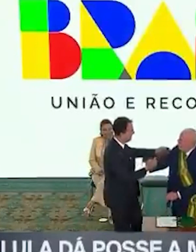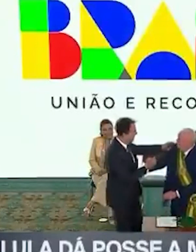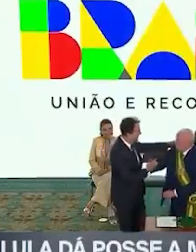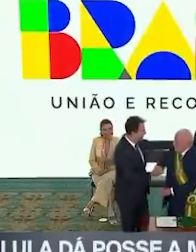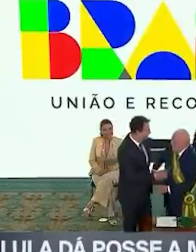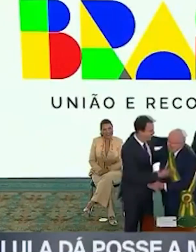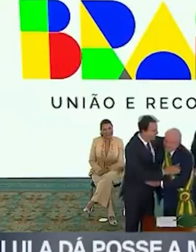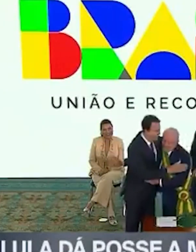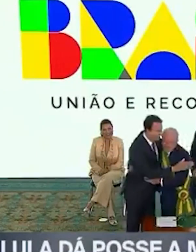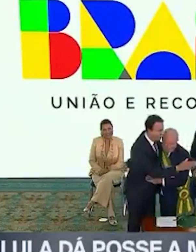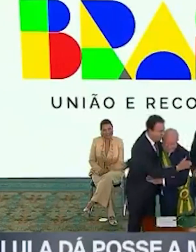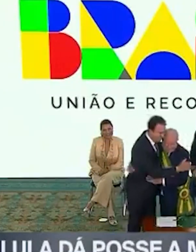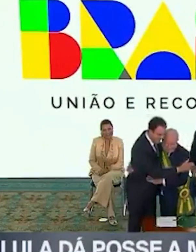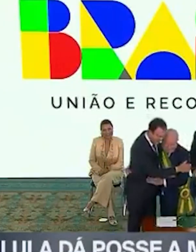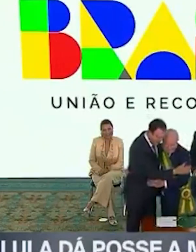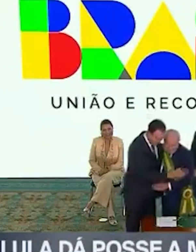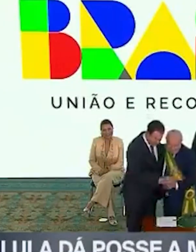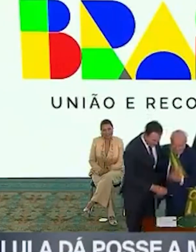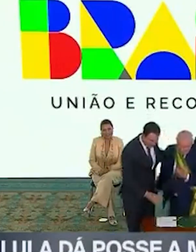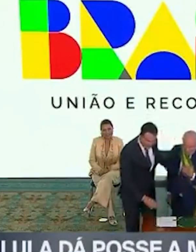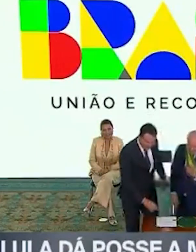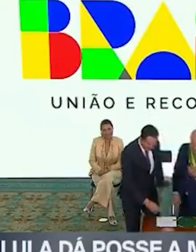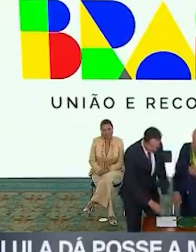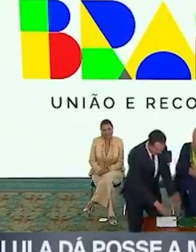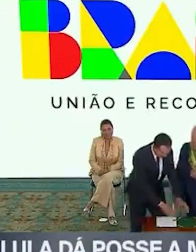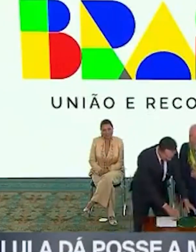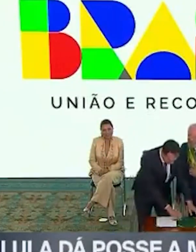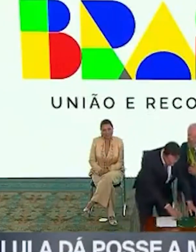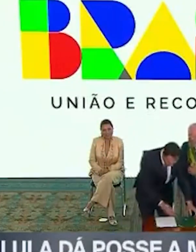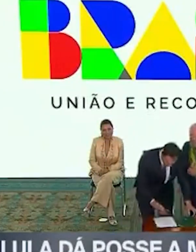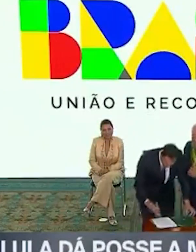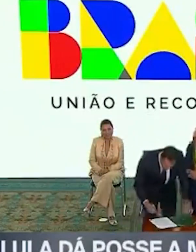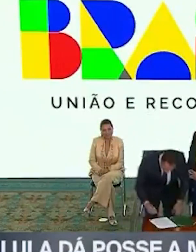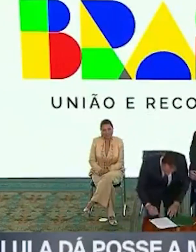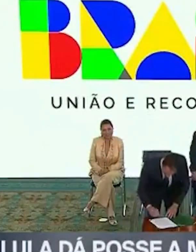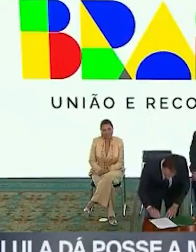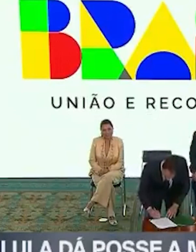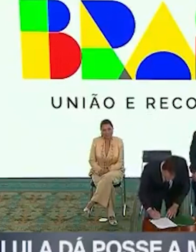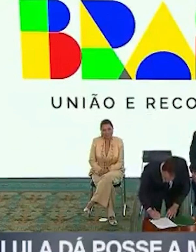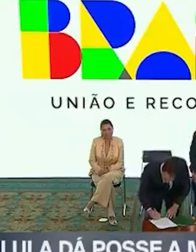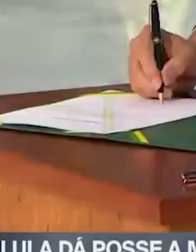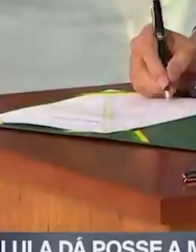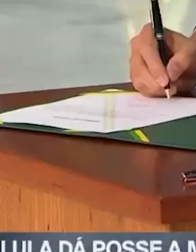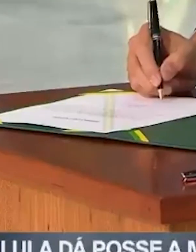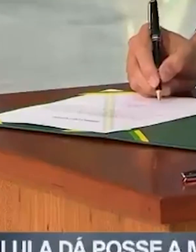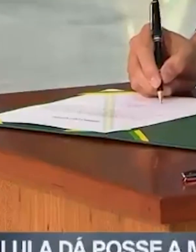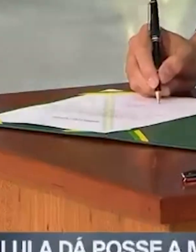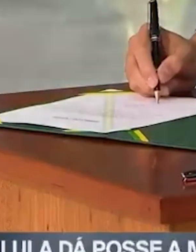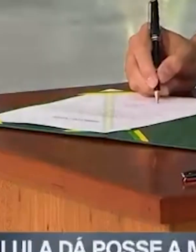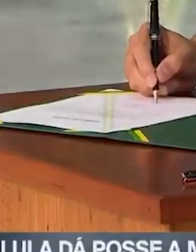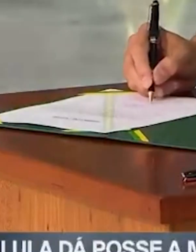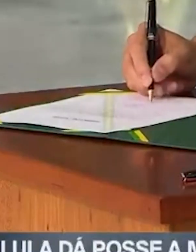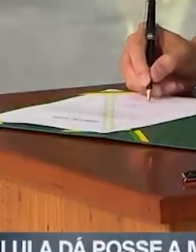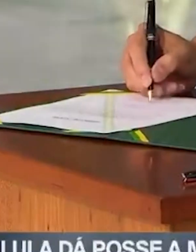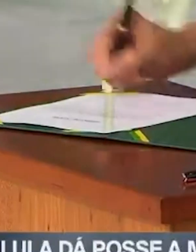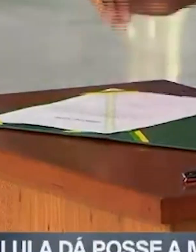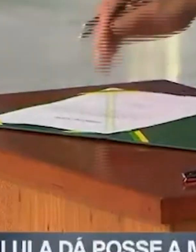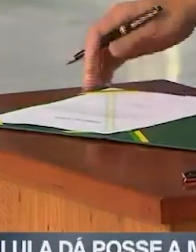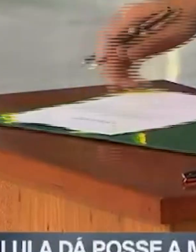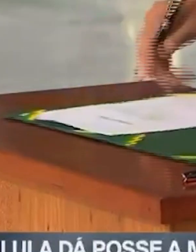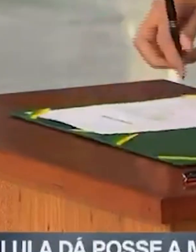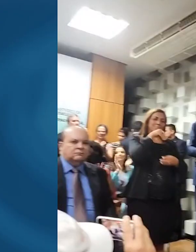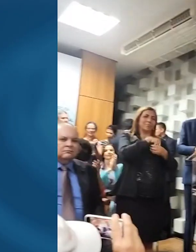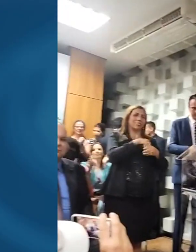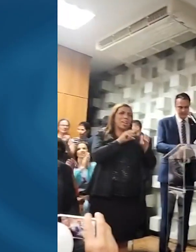Após ter sido empossado ontem pelo presidente Luiz Inácio Lula da Silva, o novo ministro da Educação, o ex-governador do Ceará